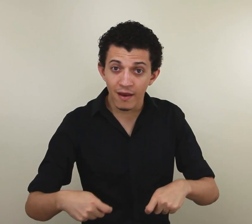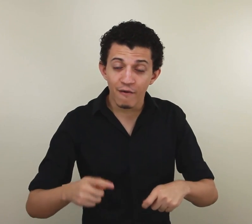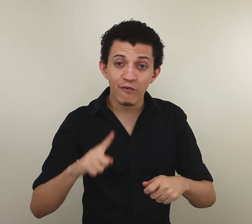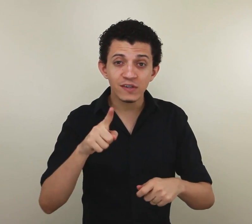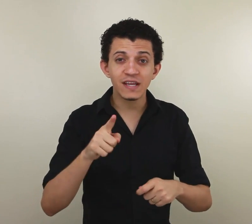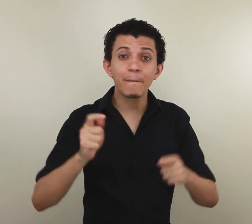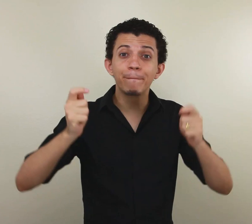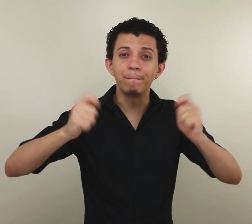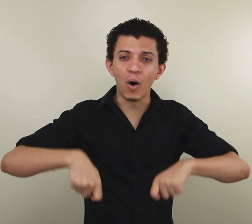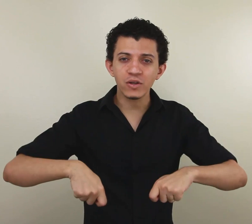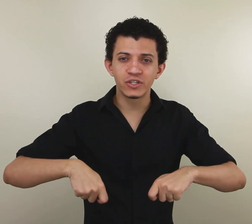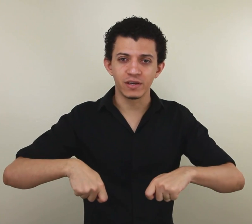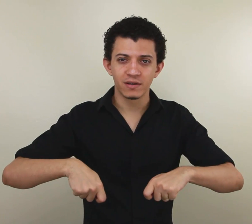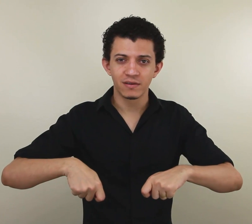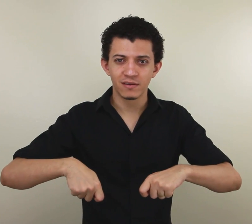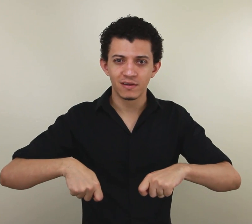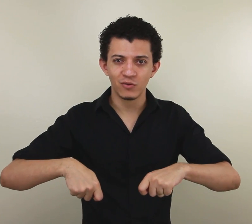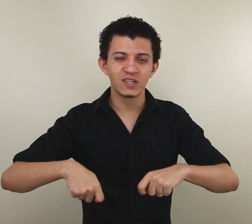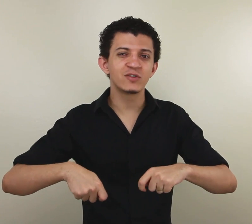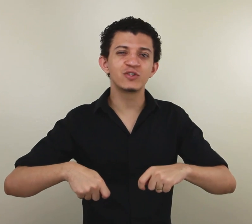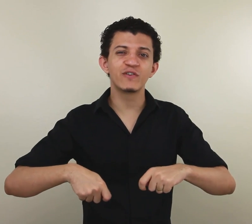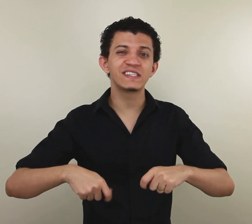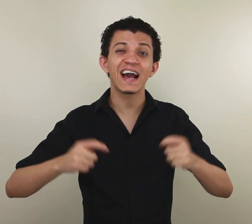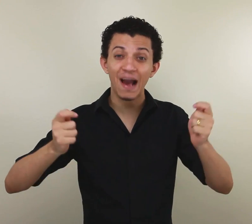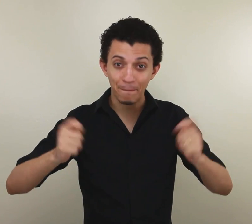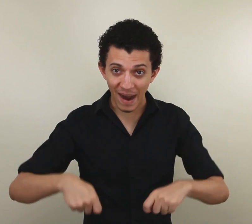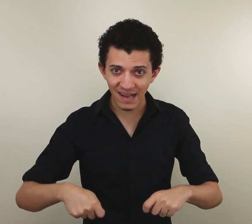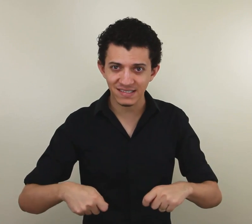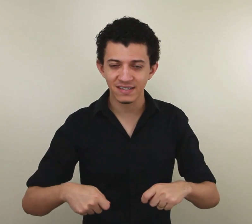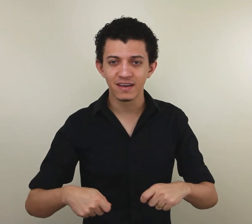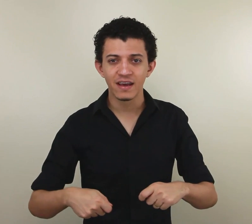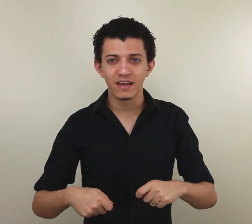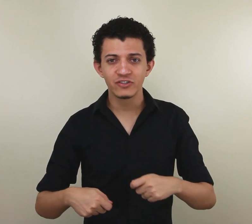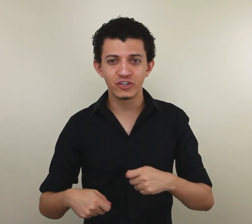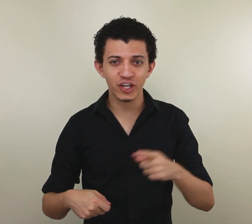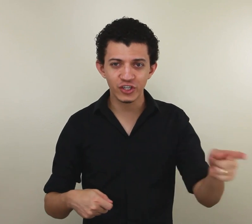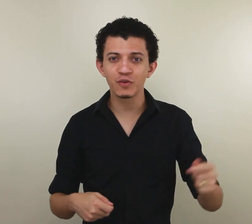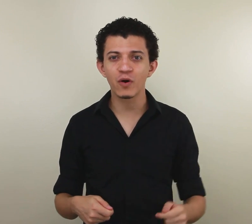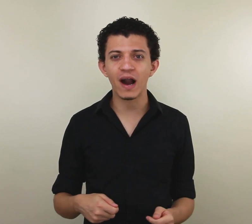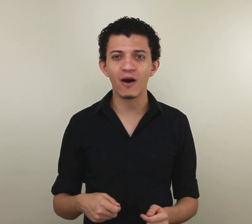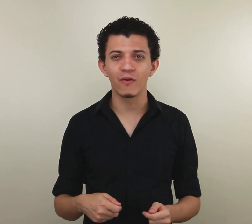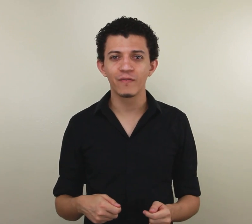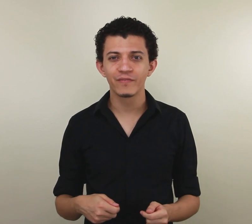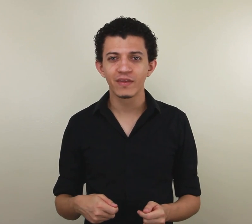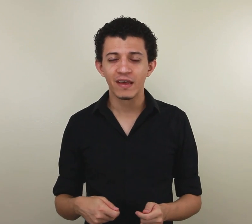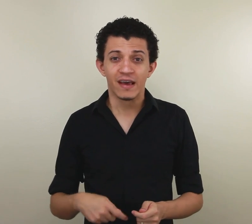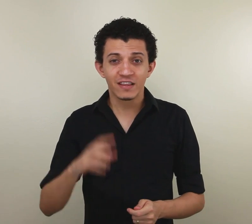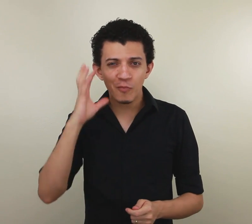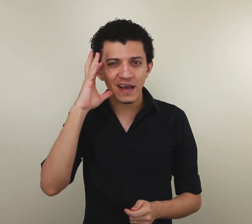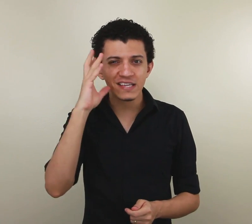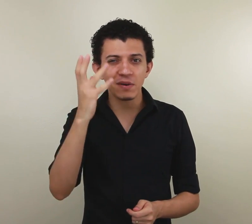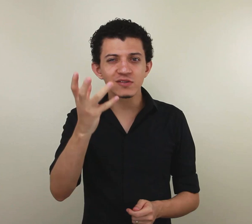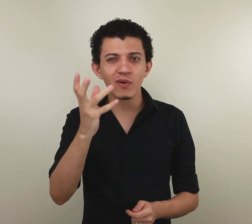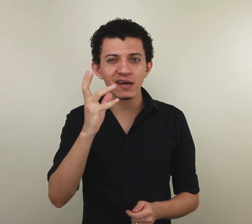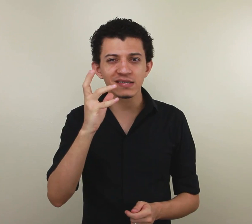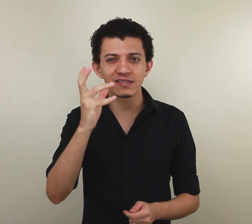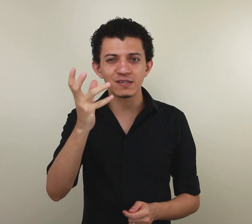Você pode, no sentido de você, é capaz de dirigir o meu carro? Então, perceba as nuances das